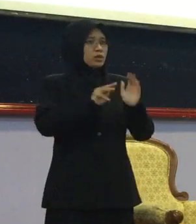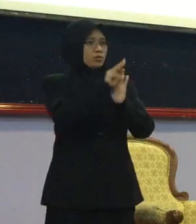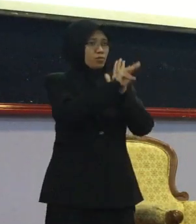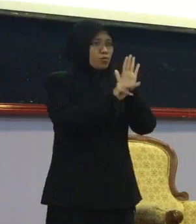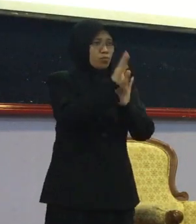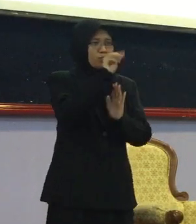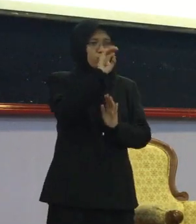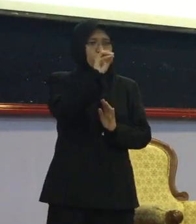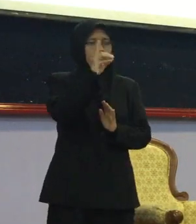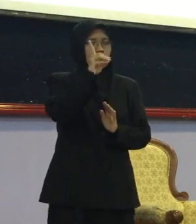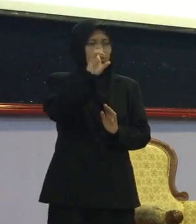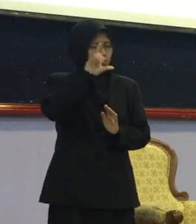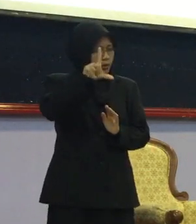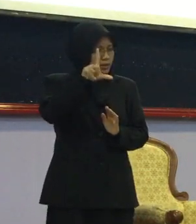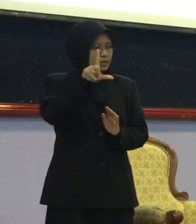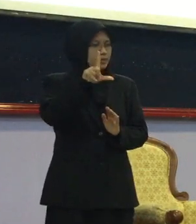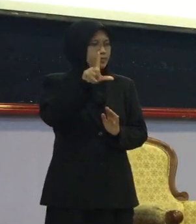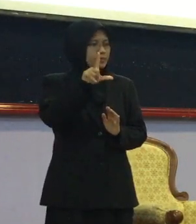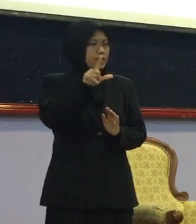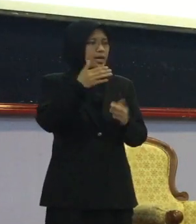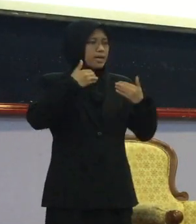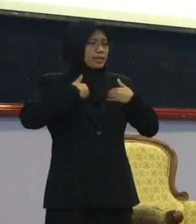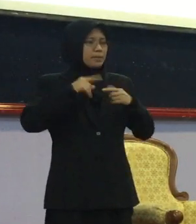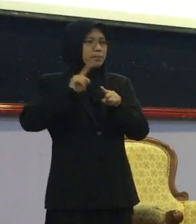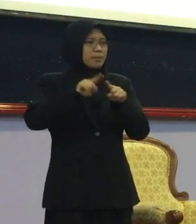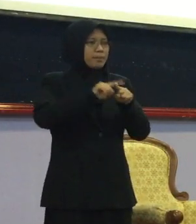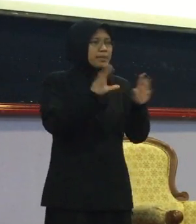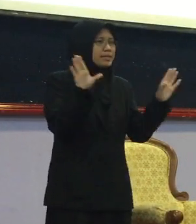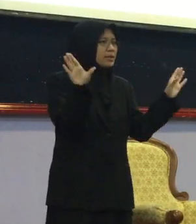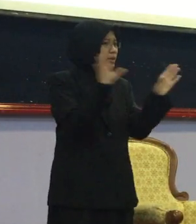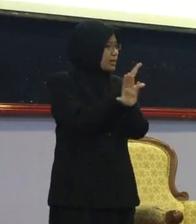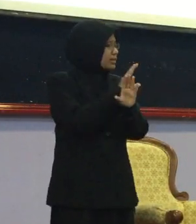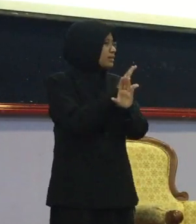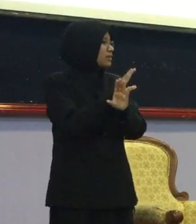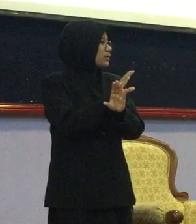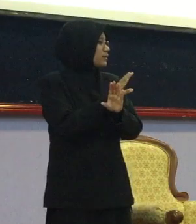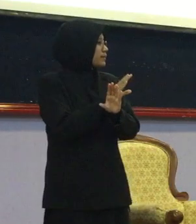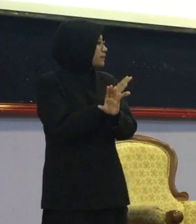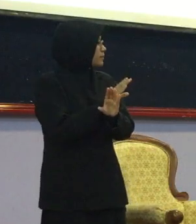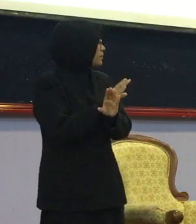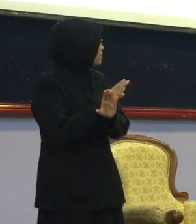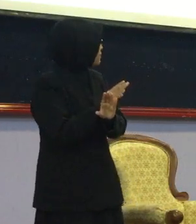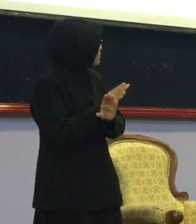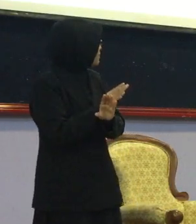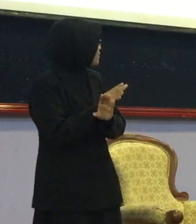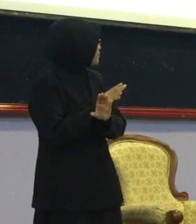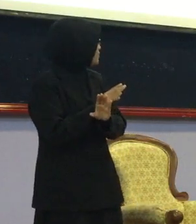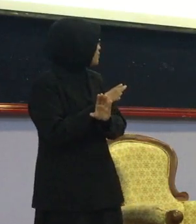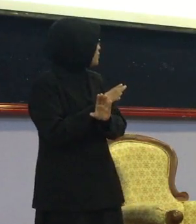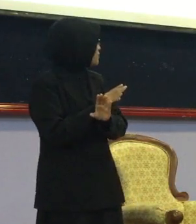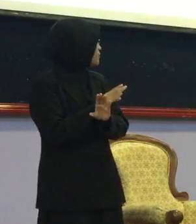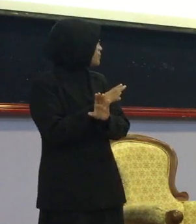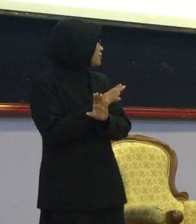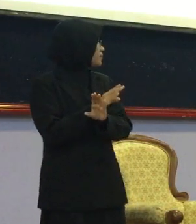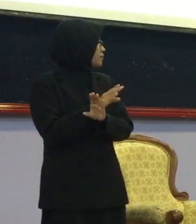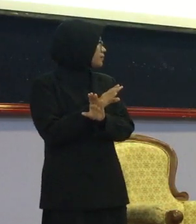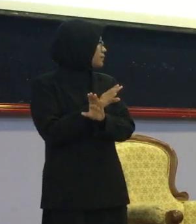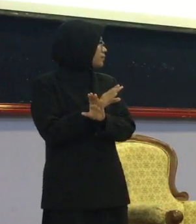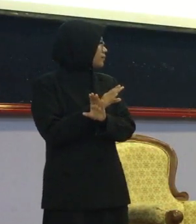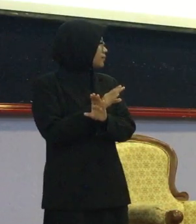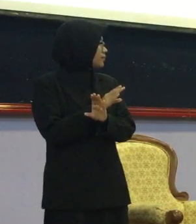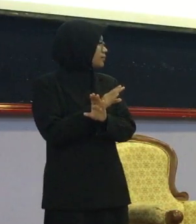telah menerangkan Tentang sebenarnya Cabaran-cabaran Untuk ni Saya Kita skip lah Ni One